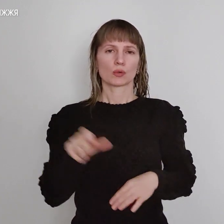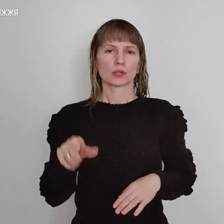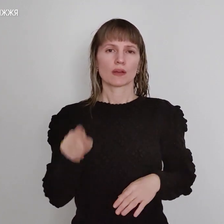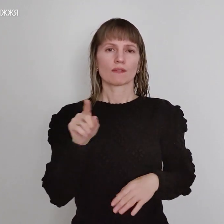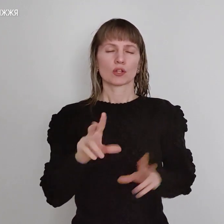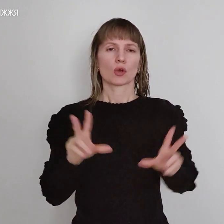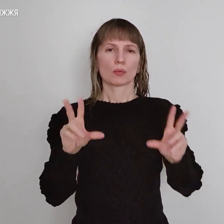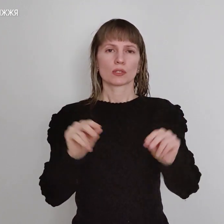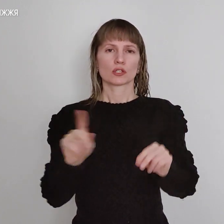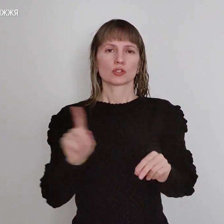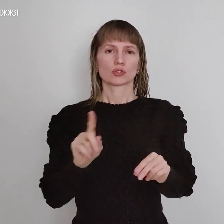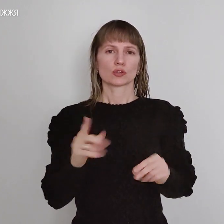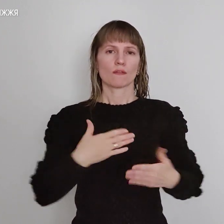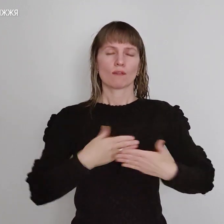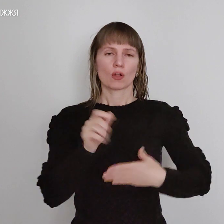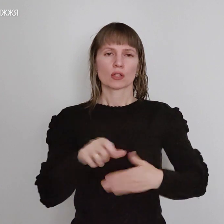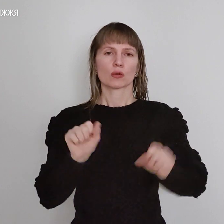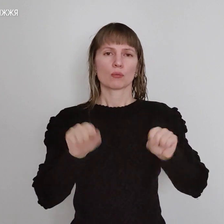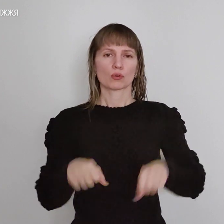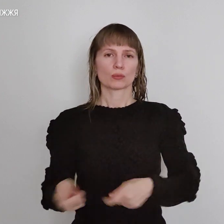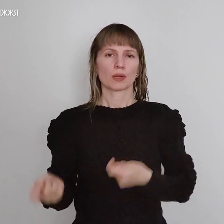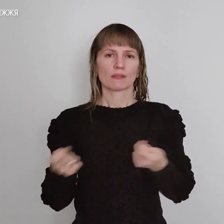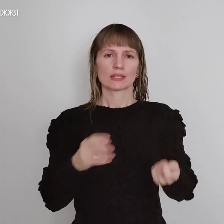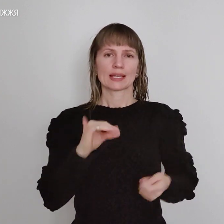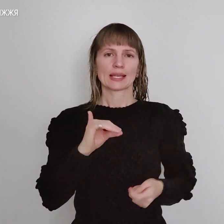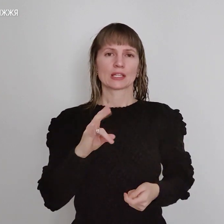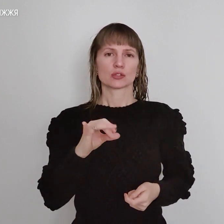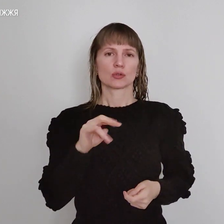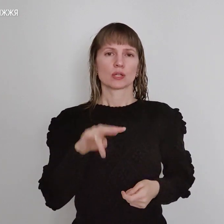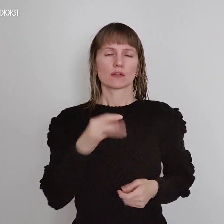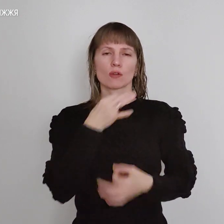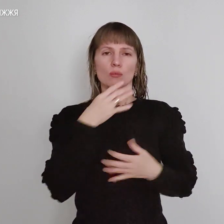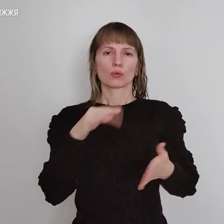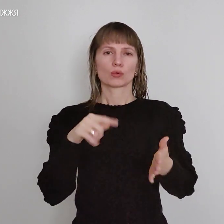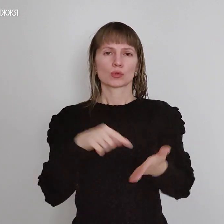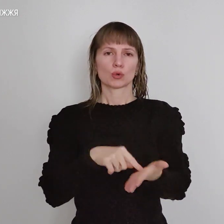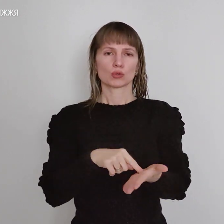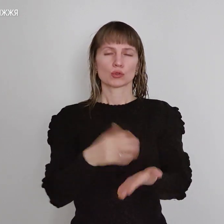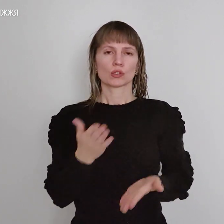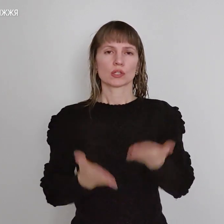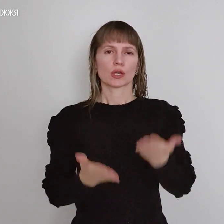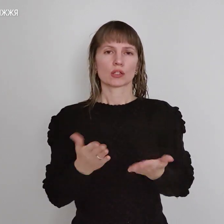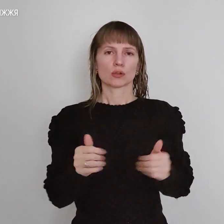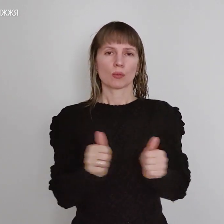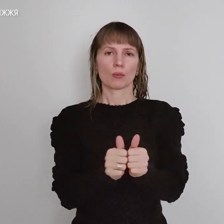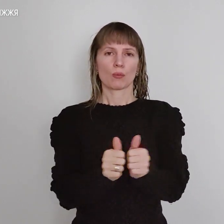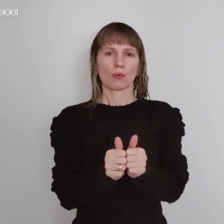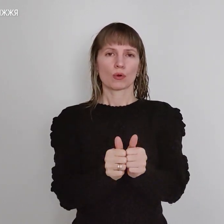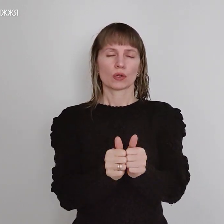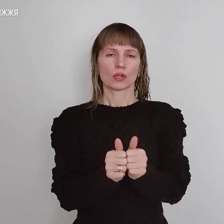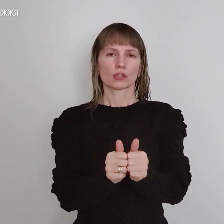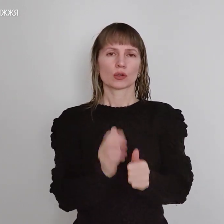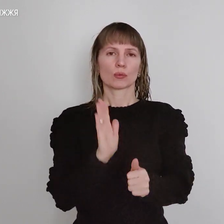обіцяють, що волонтери можуть доставити інцелін в будь-яку точку, якщо поряд саме буде знаходитися